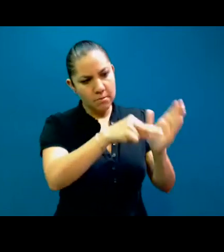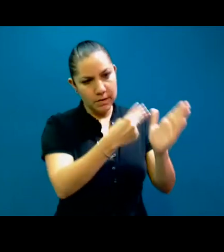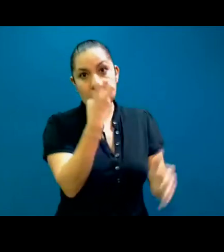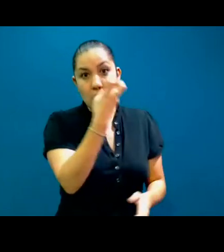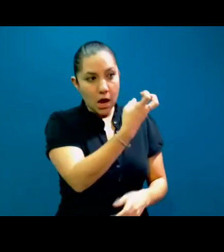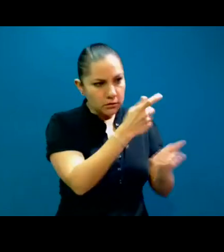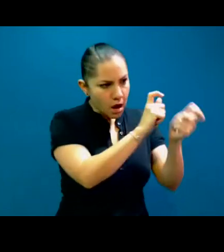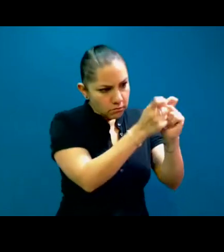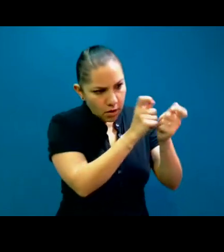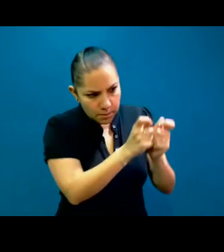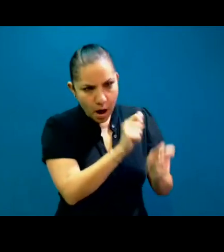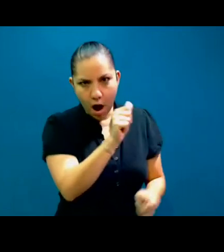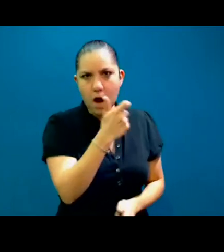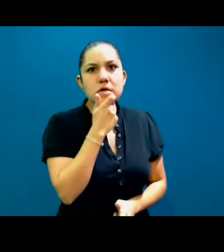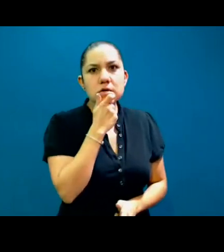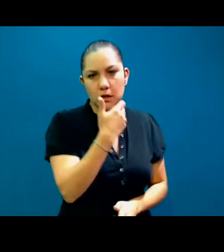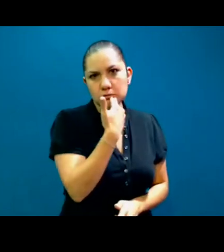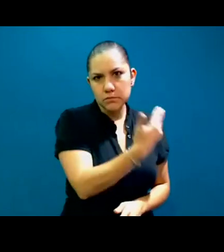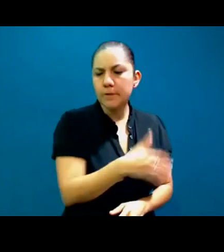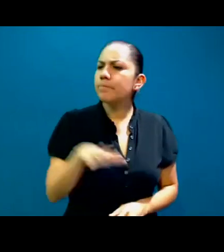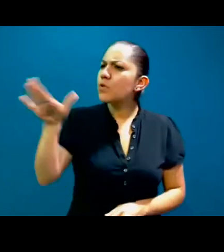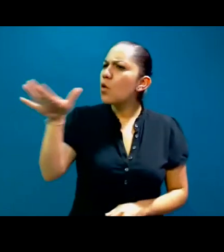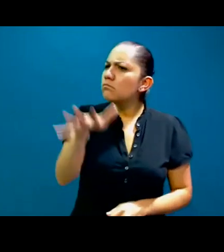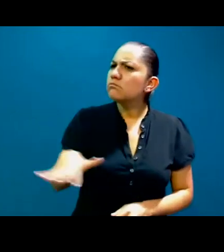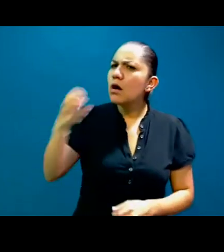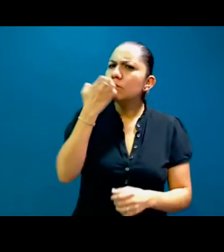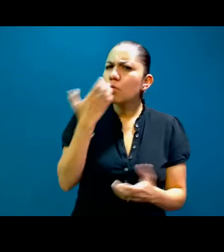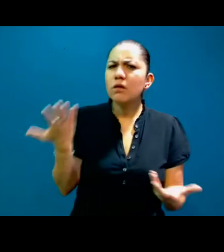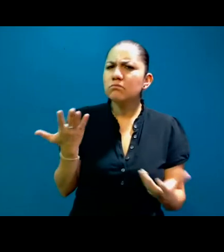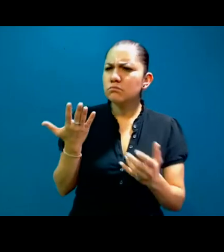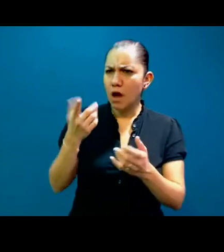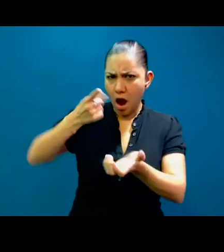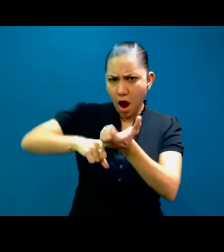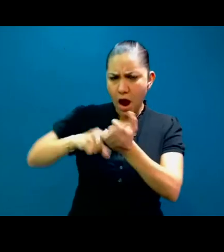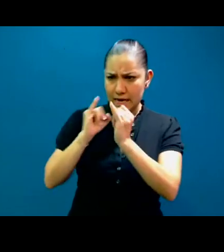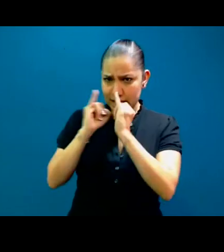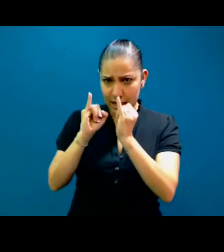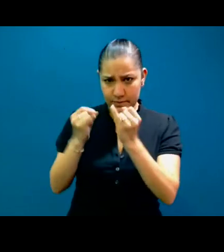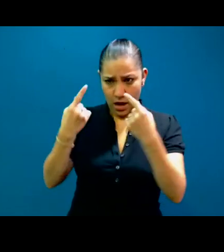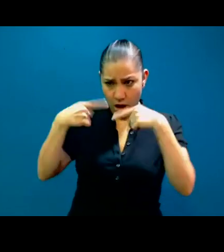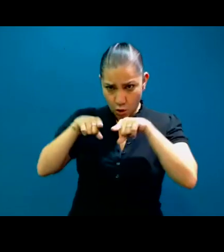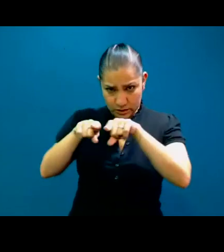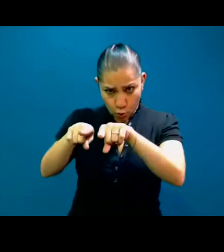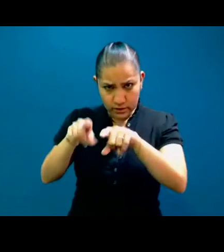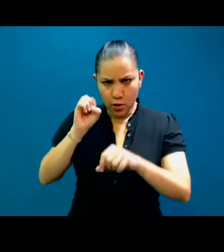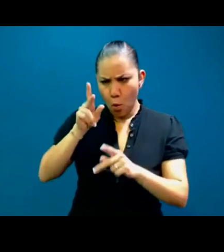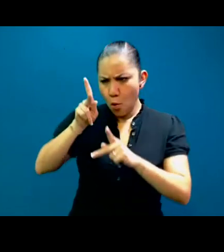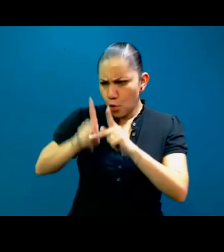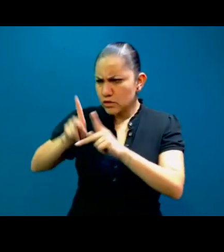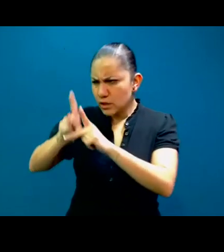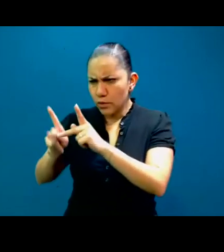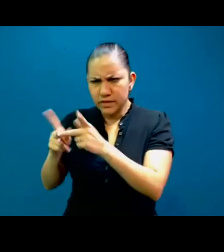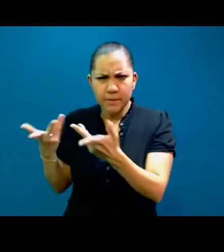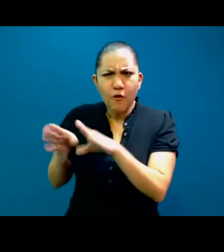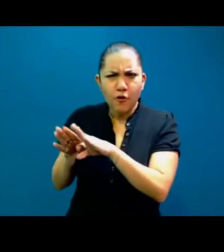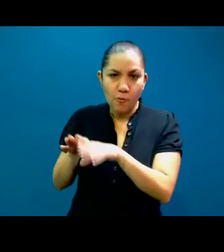Oye, y en estas escuelas, cómo se hacen las interpretaciones consecutivas, simultáneas? Y ahorita, bueno, aparte que en pandemia todo el mundo está en casa, ¿verdad?